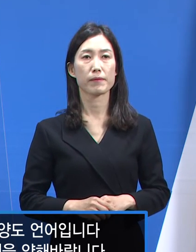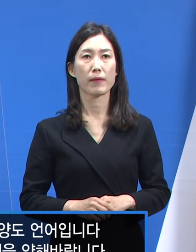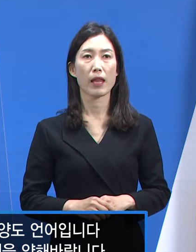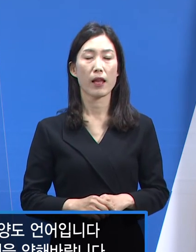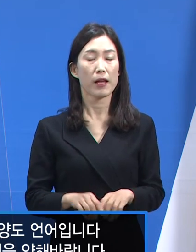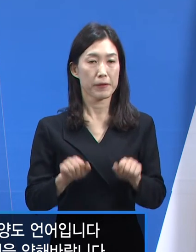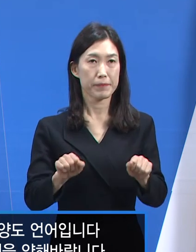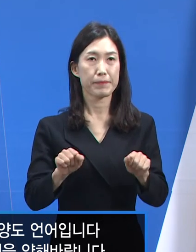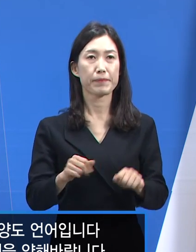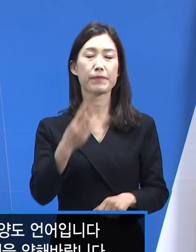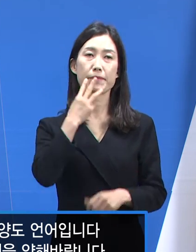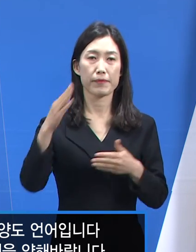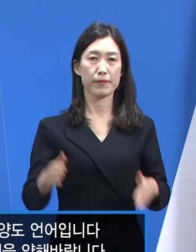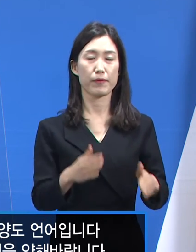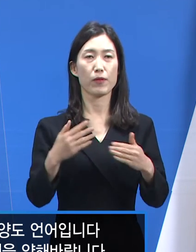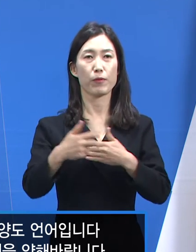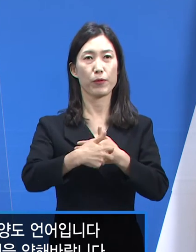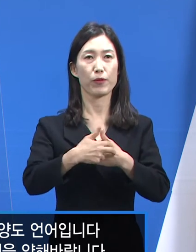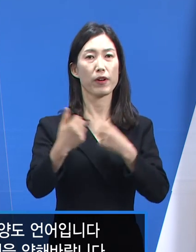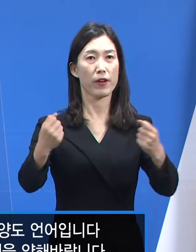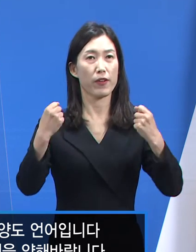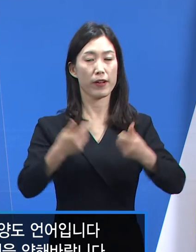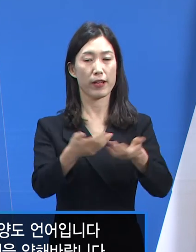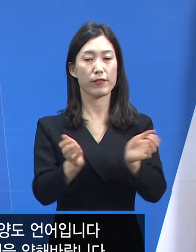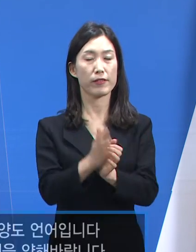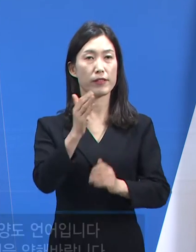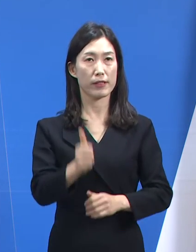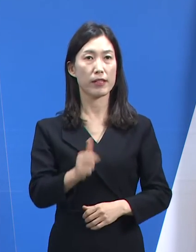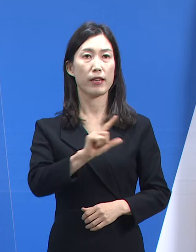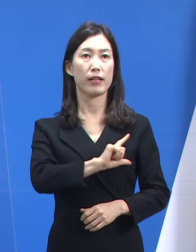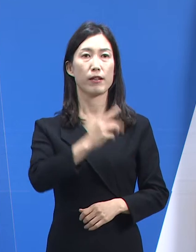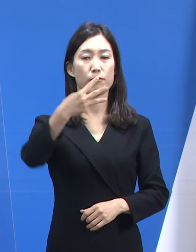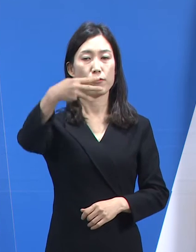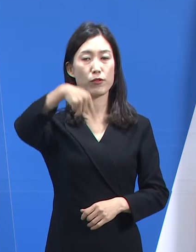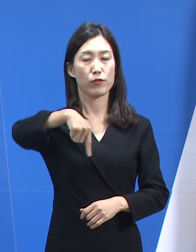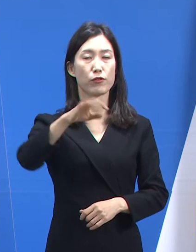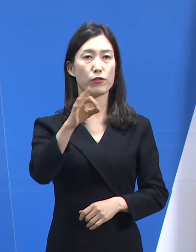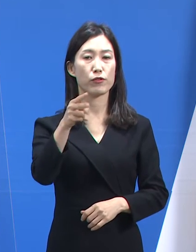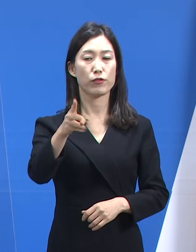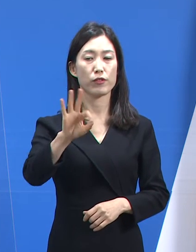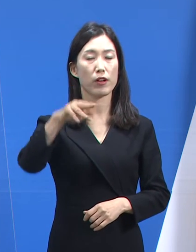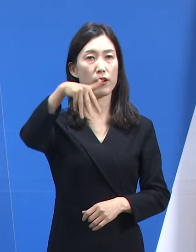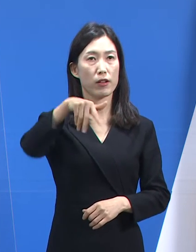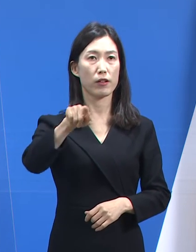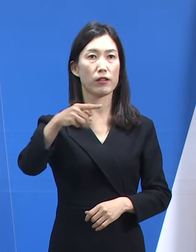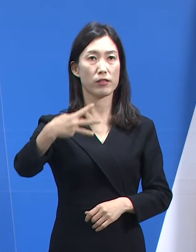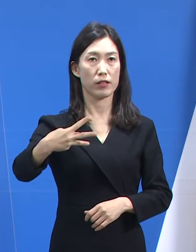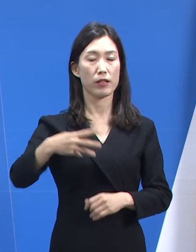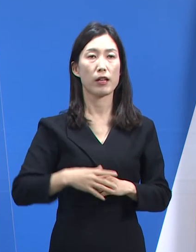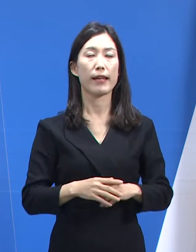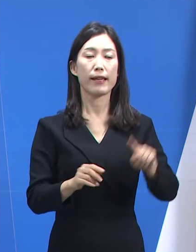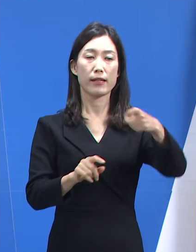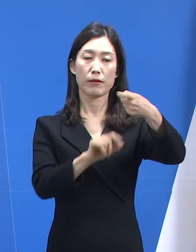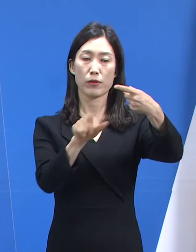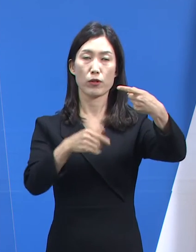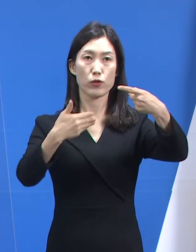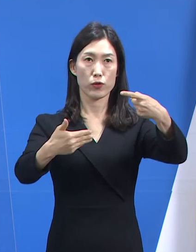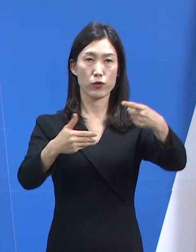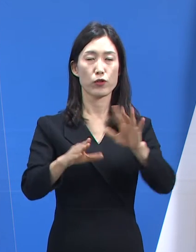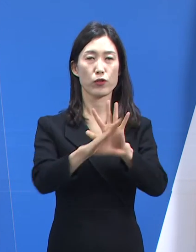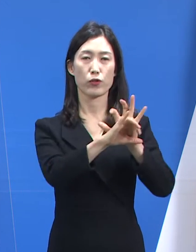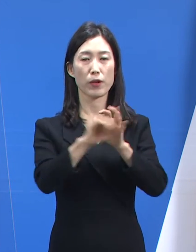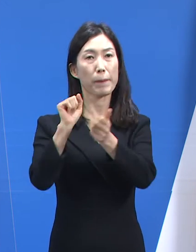안녕하십니까 경기도 보건건강국장 류영철입니다. 11월 9일 화요일 경기도 코로나19 대응 정례